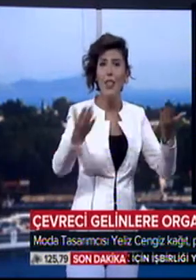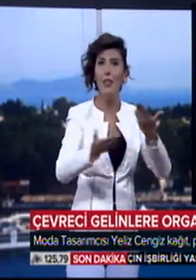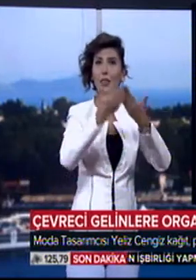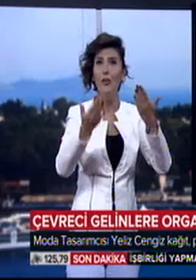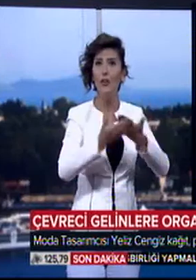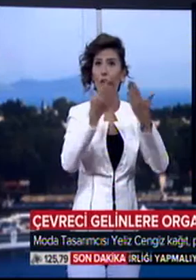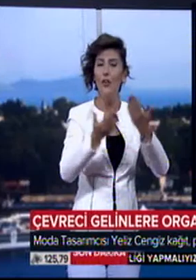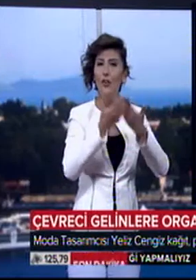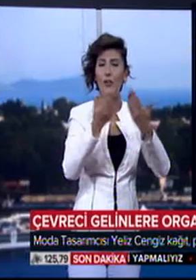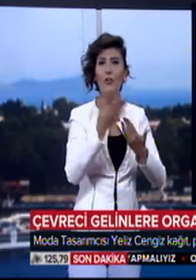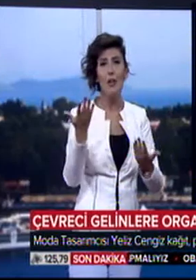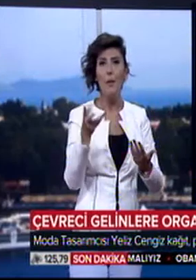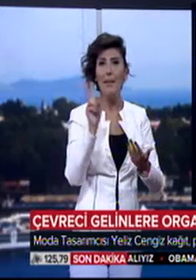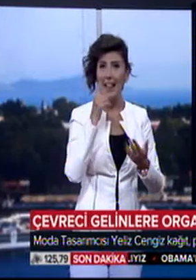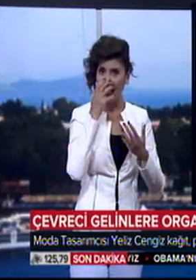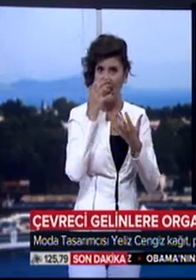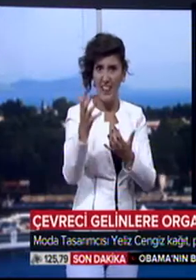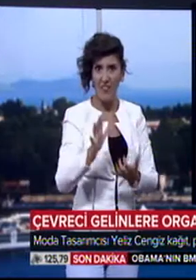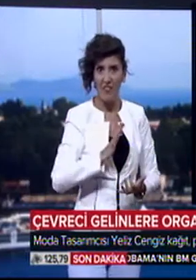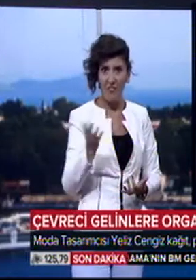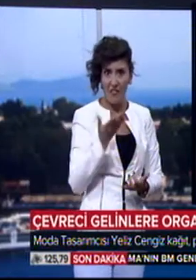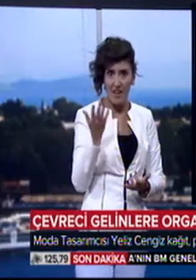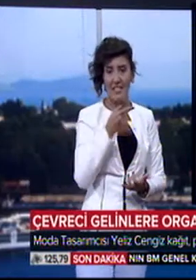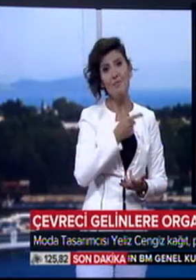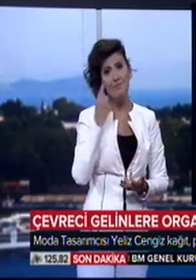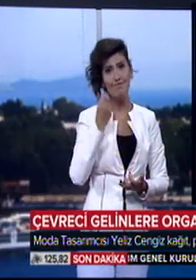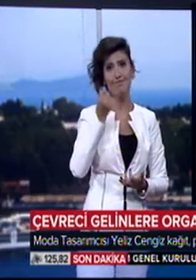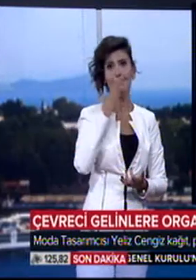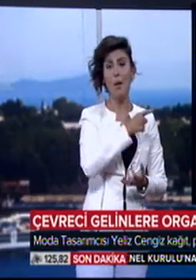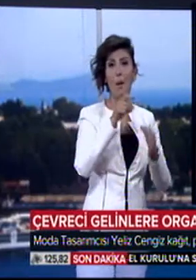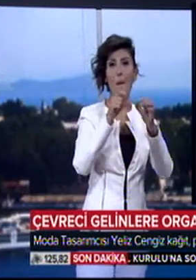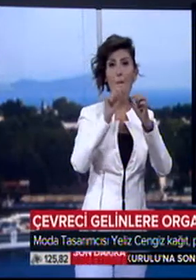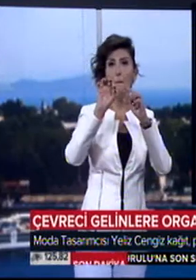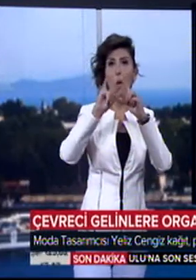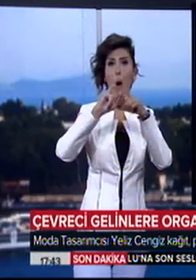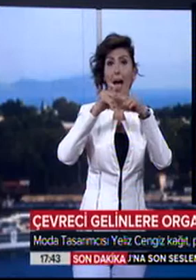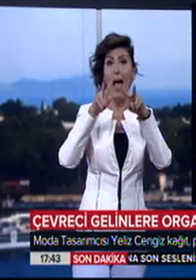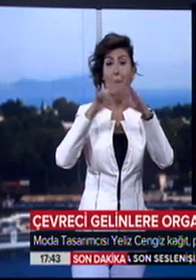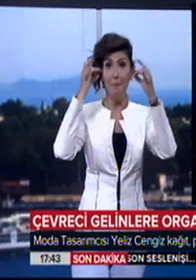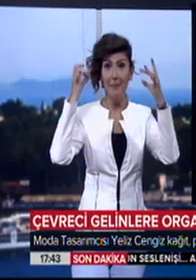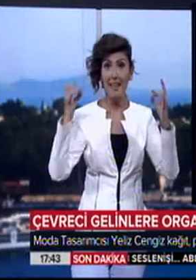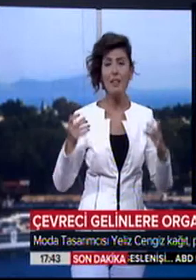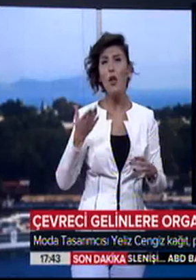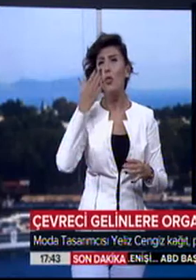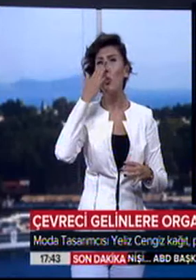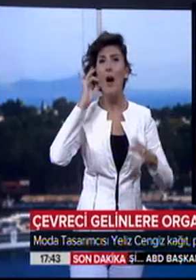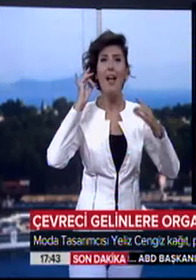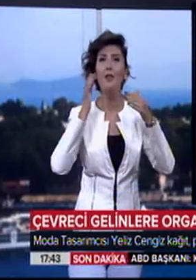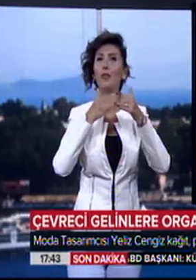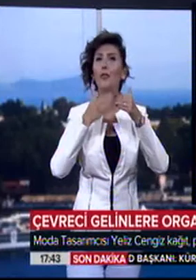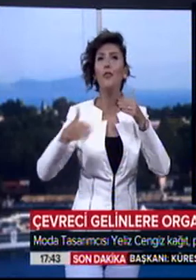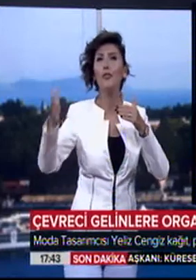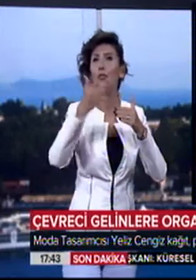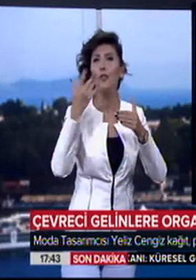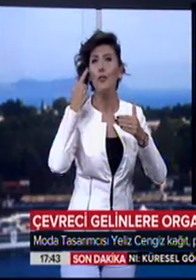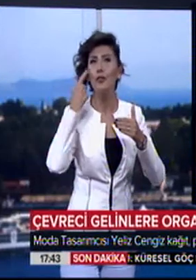tasarımlar yaptı. Bu hem gelinliklerin, natürel düğünlerin olduğu bir sezondayız aslında. O